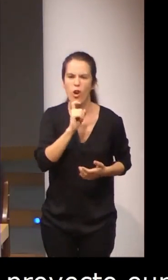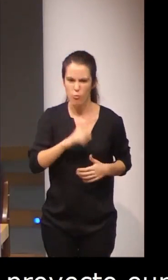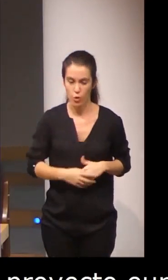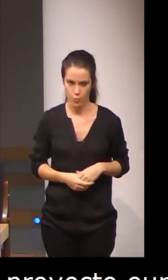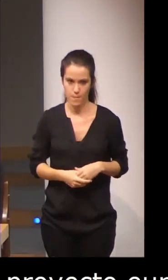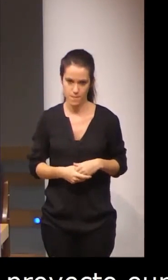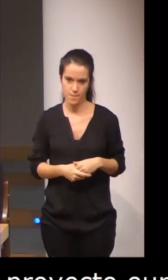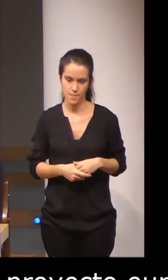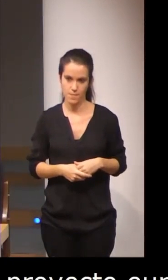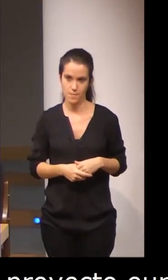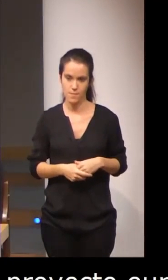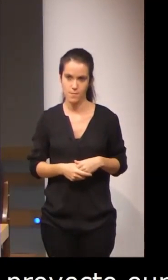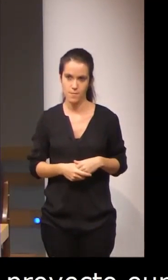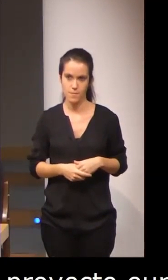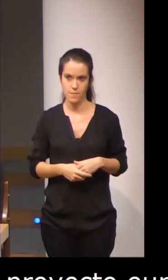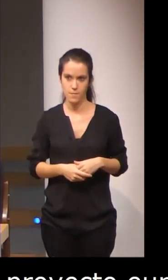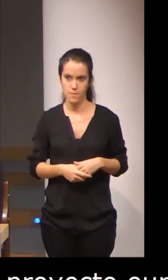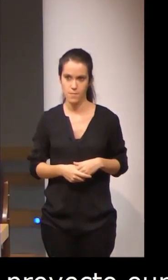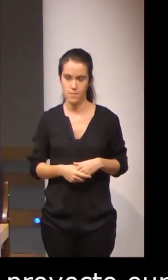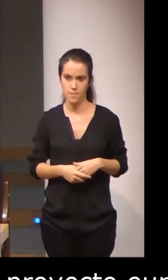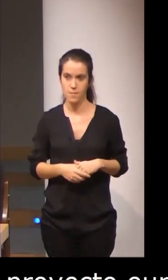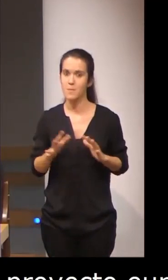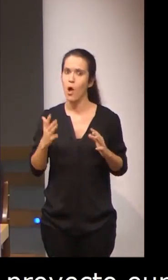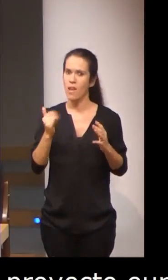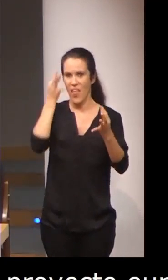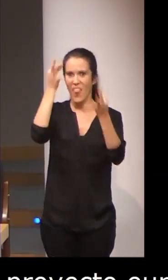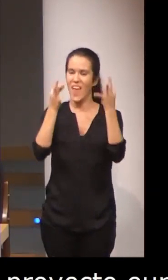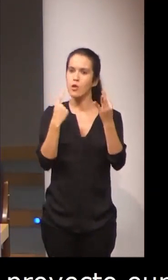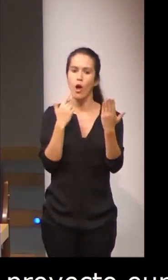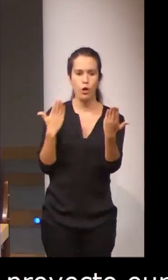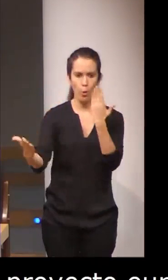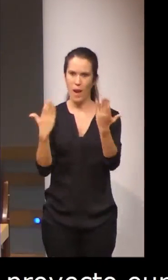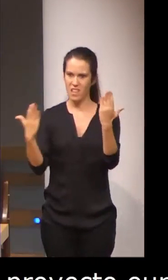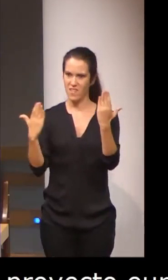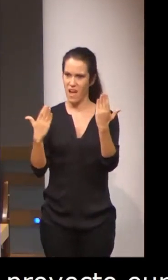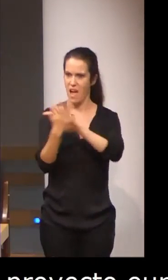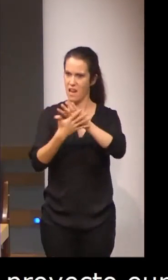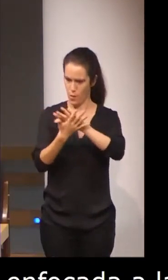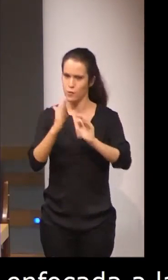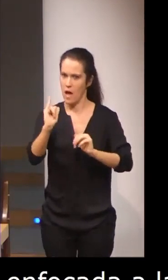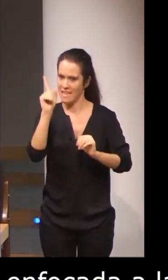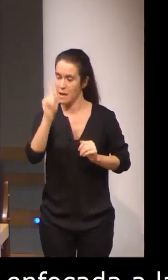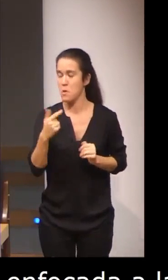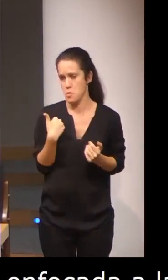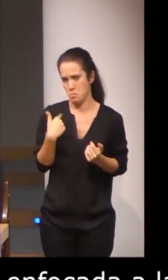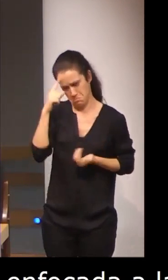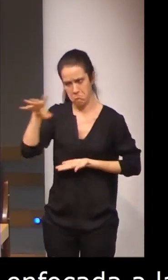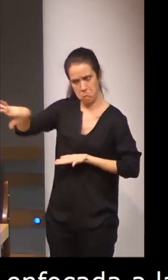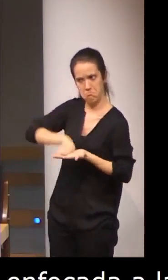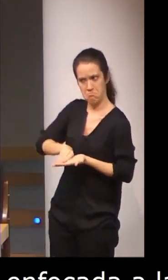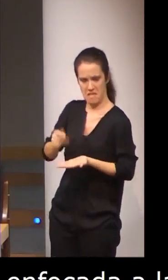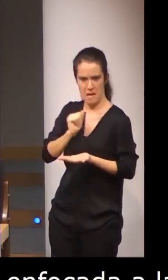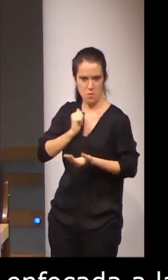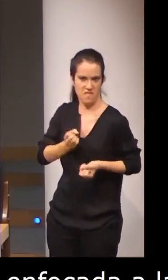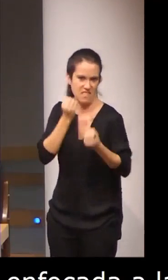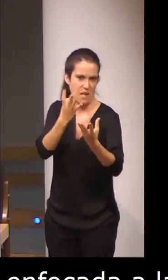de sus datos hay comparativas con la lengua de signo, y que son los datos que voy a comentar que merecen la pena,